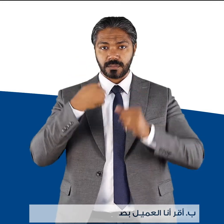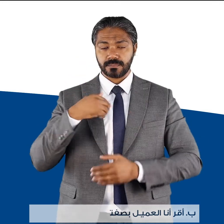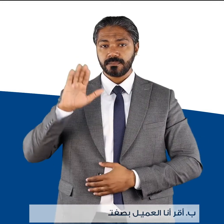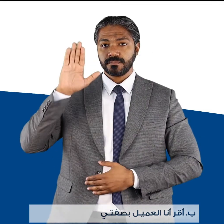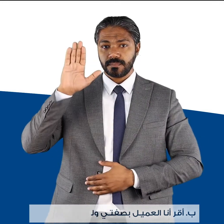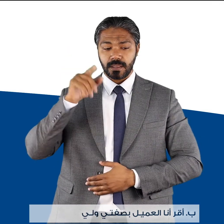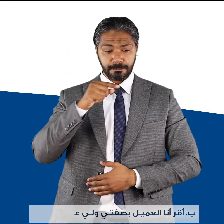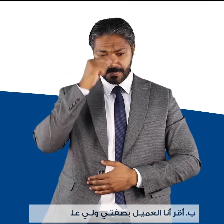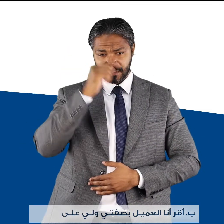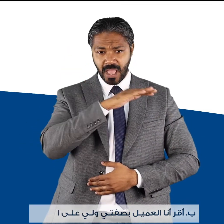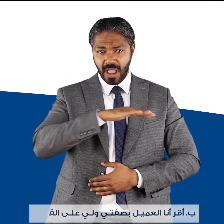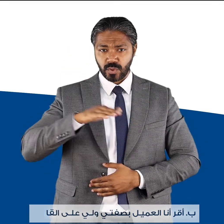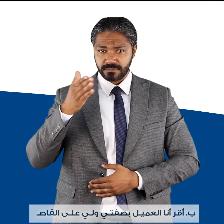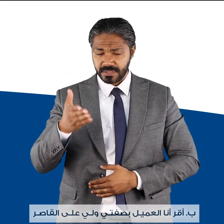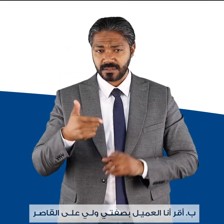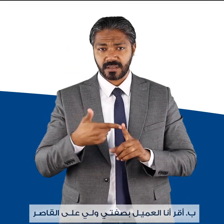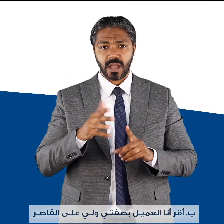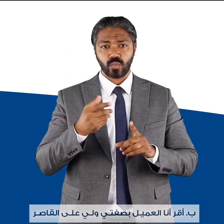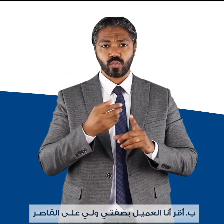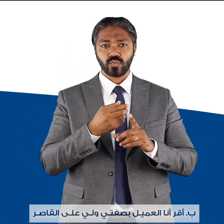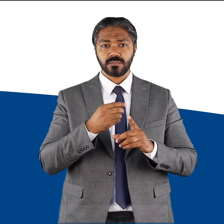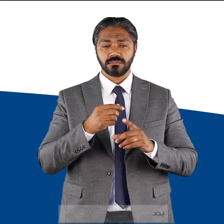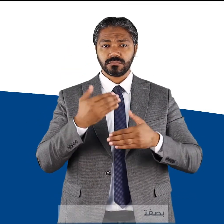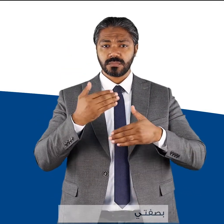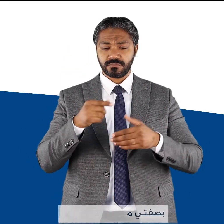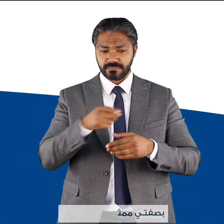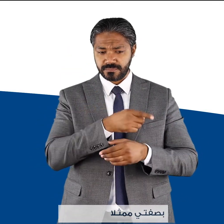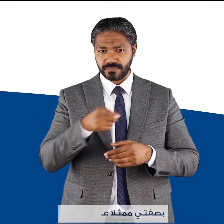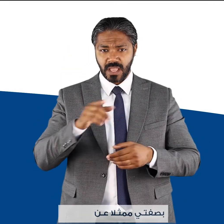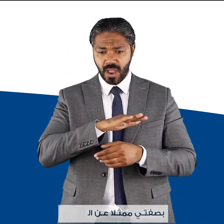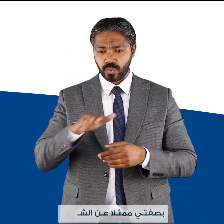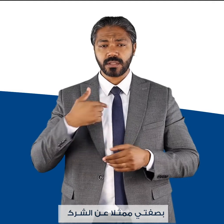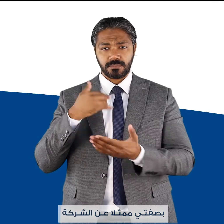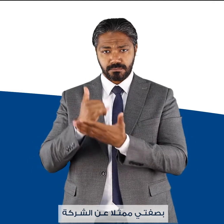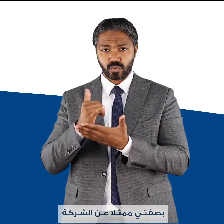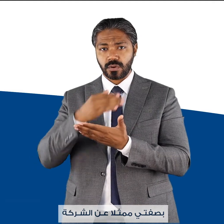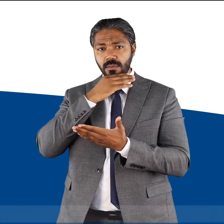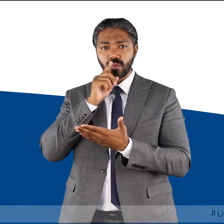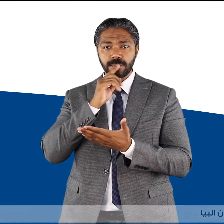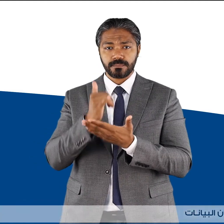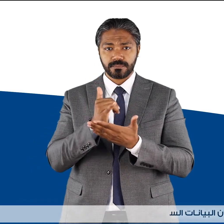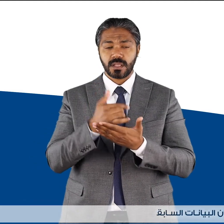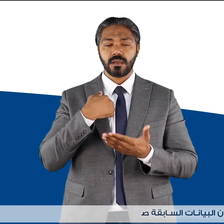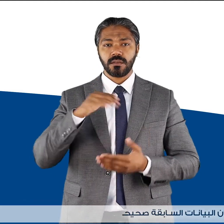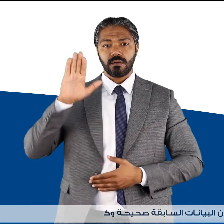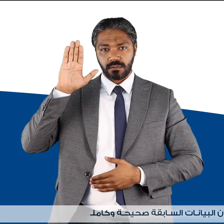أنا العميل بصفتي ولي على القاصر بصفتي ممثلاً عن الشركة بأن البيانات السابقة